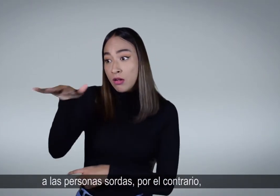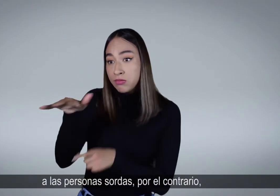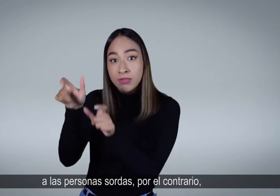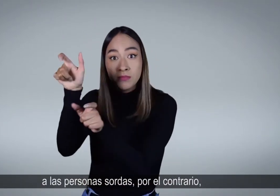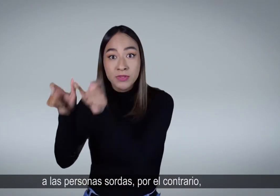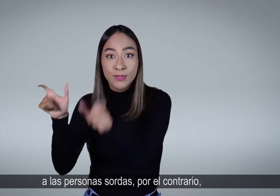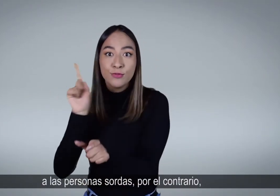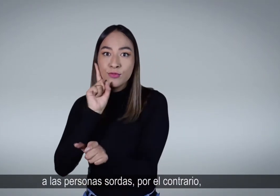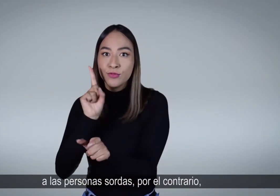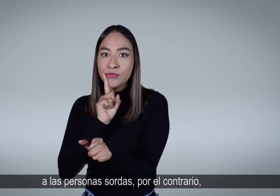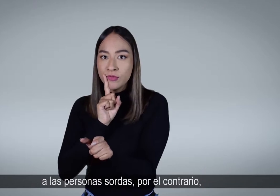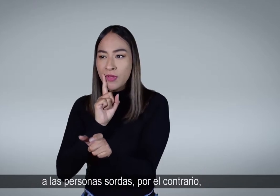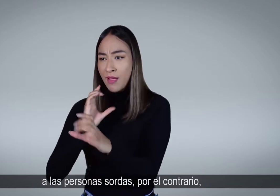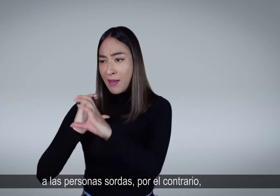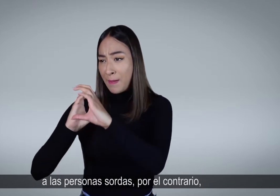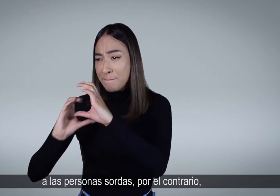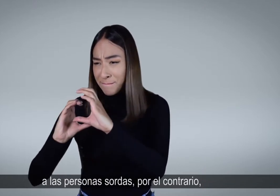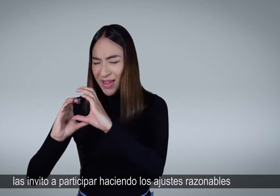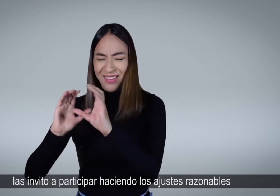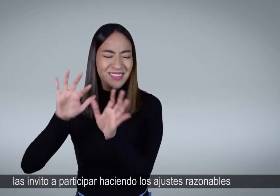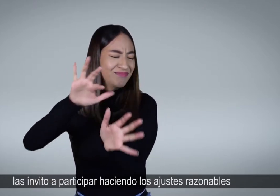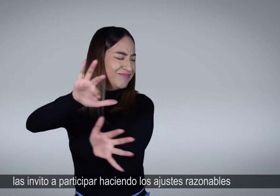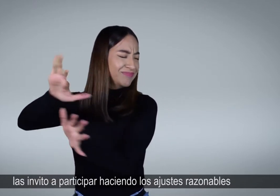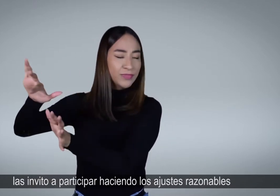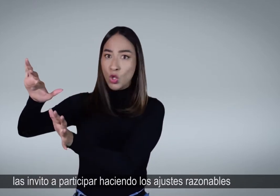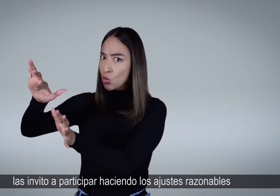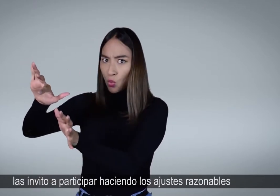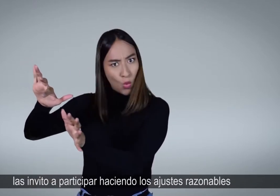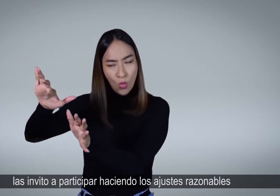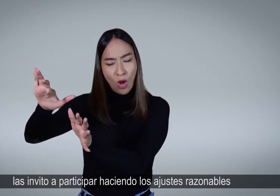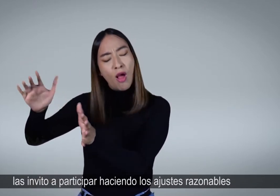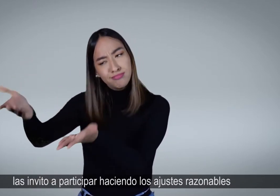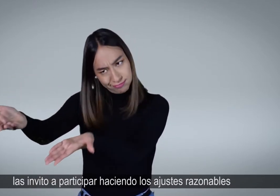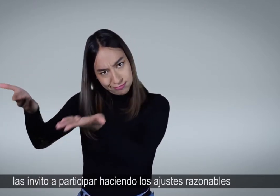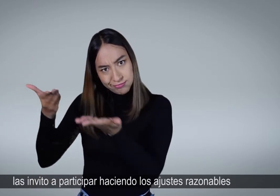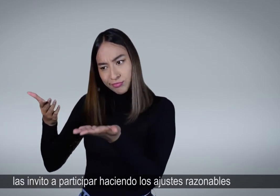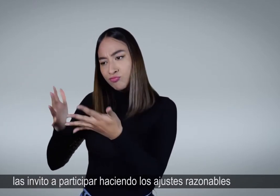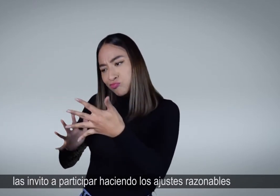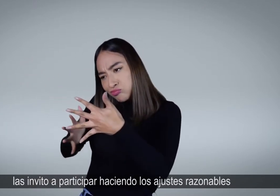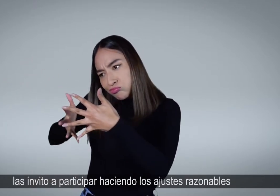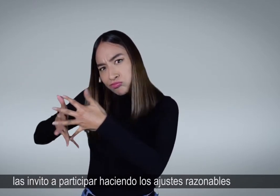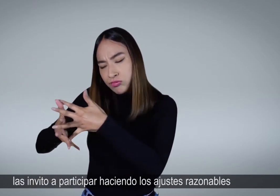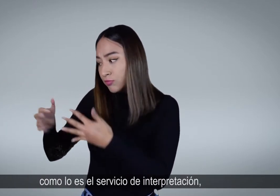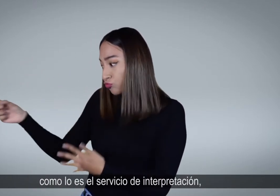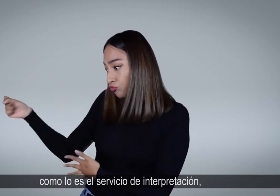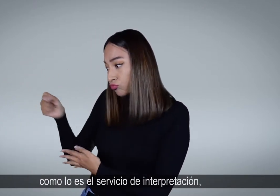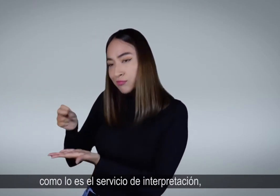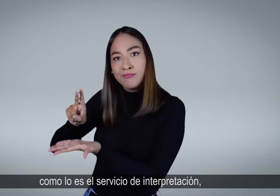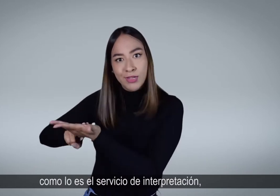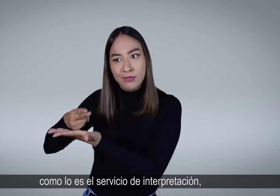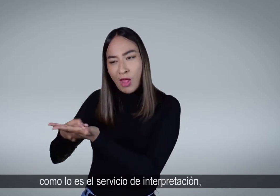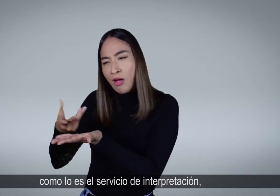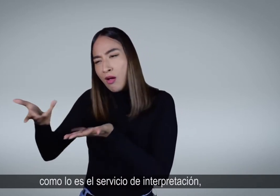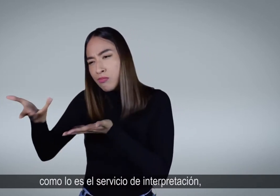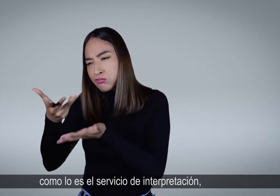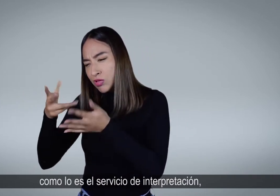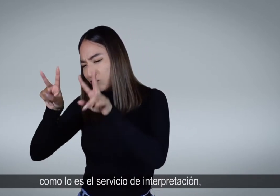las personas sordas, por el contrario, las invito a participar haciendo los ajustes razonables como lo es el servicio de interpretación,